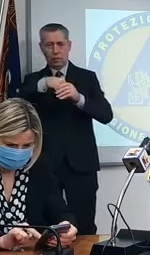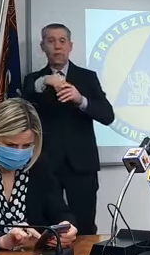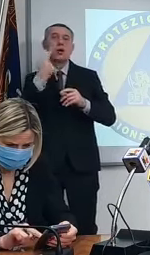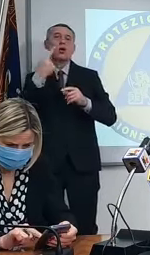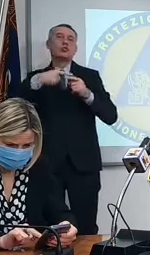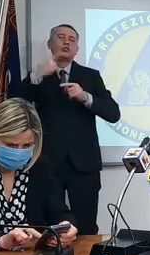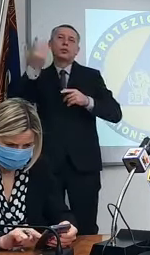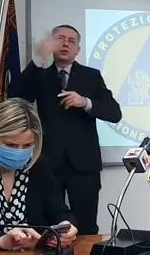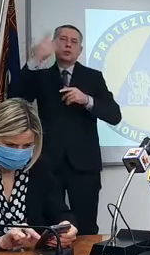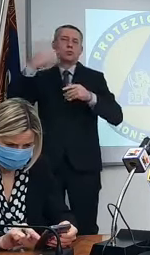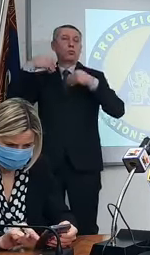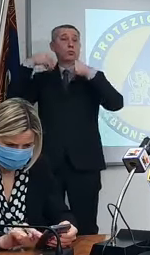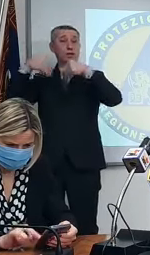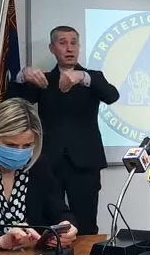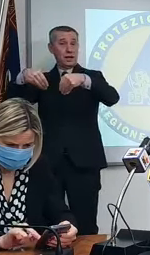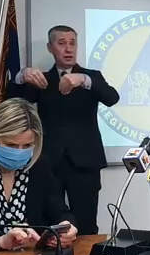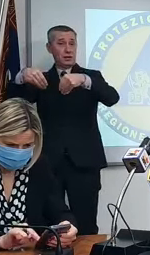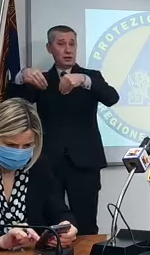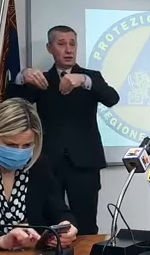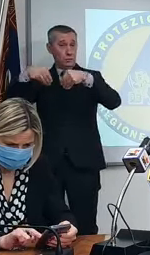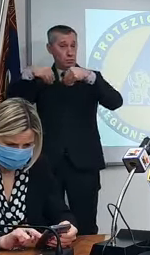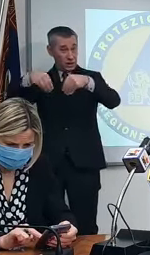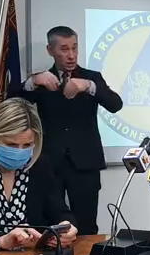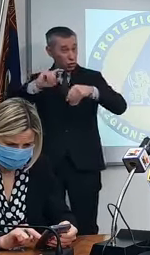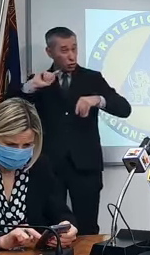è da 700.000 persone.